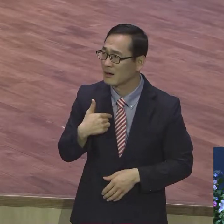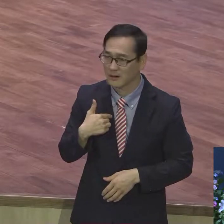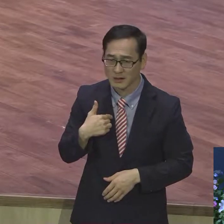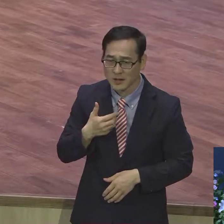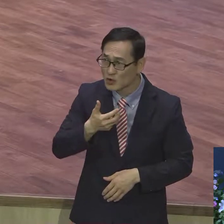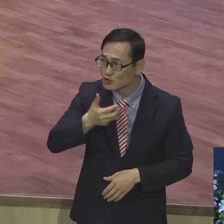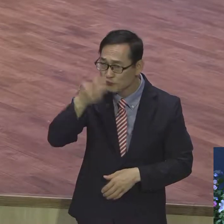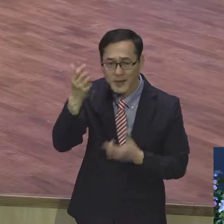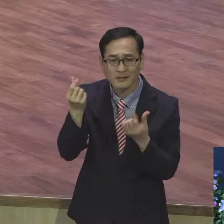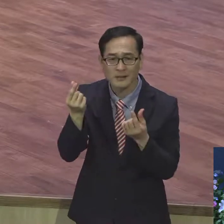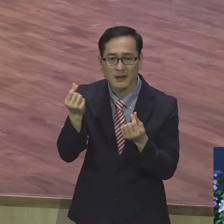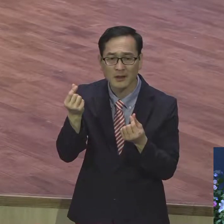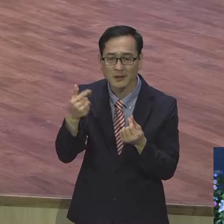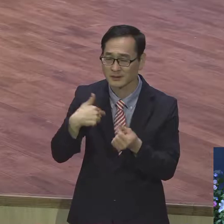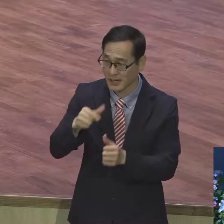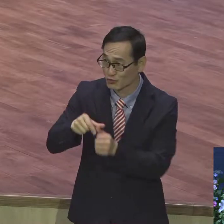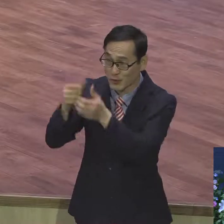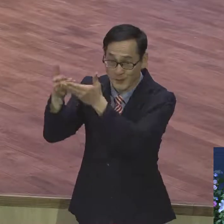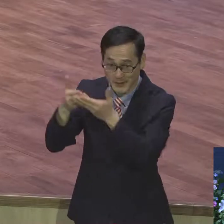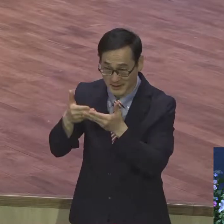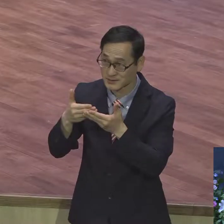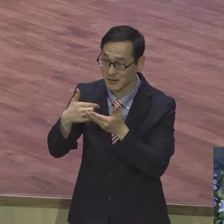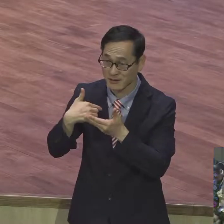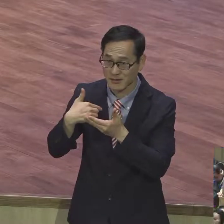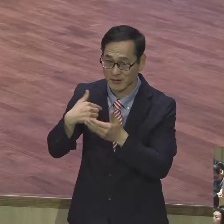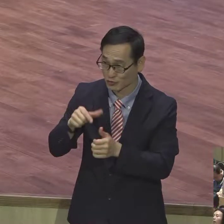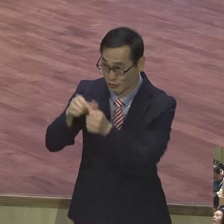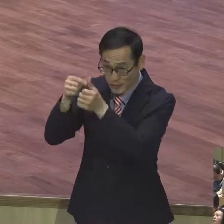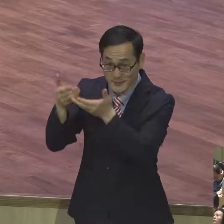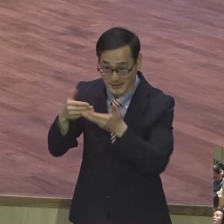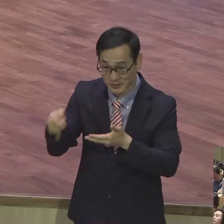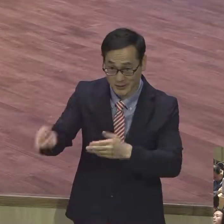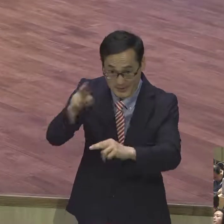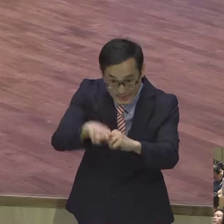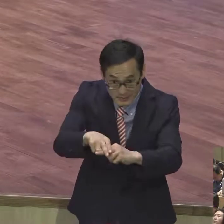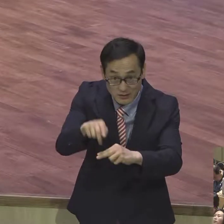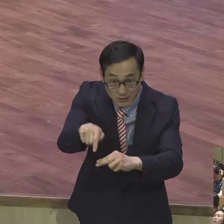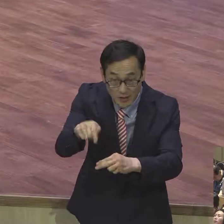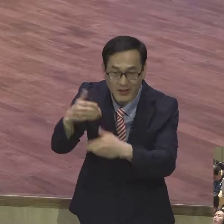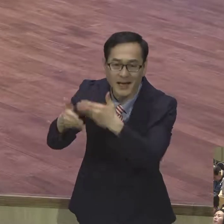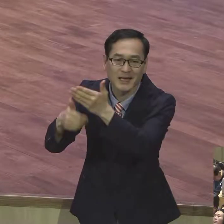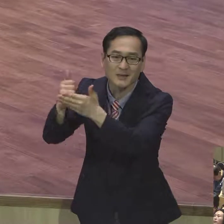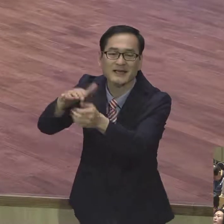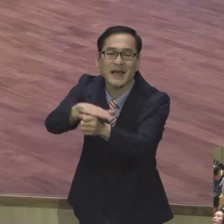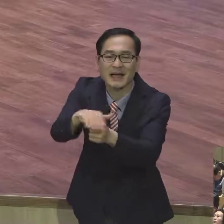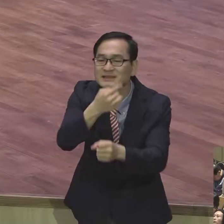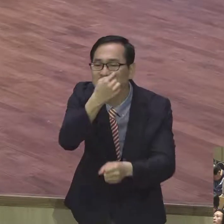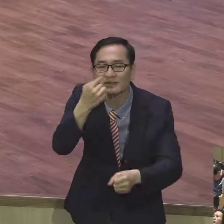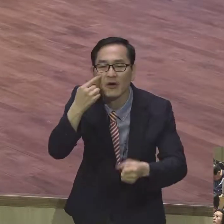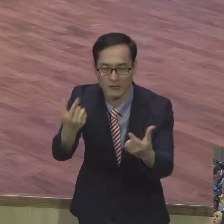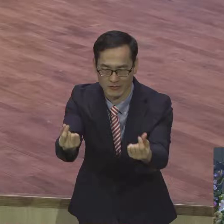자체가 하나님의 사랑이 증거된 거예요. 그래서 이 구원받은 하나님의 자녀가 말이에요.